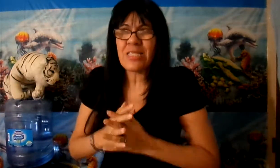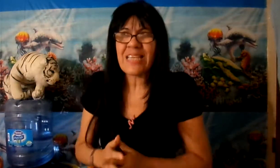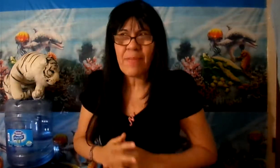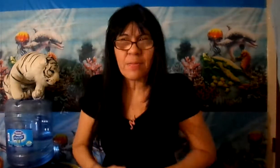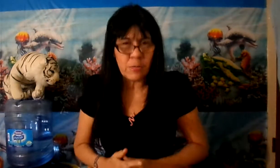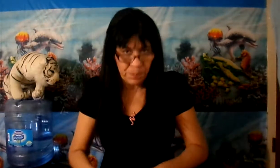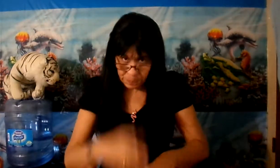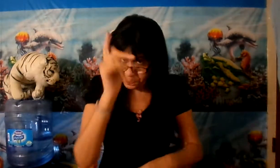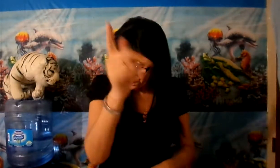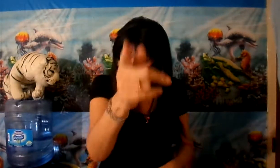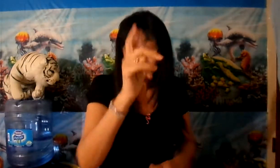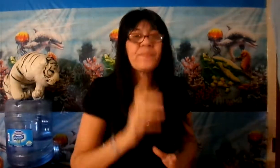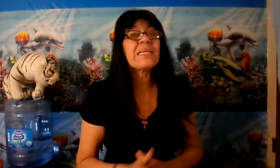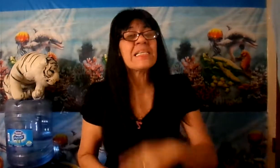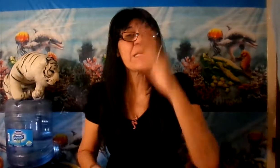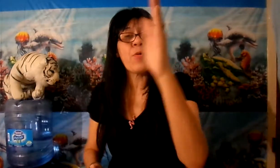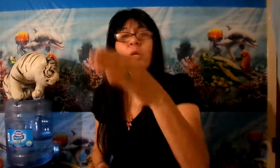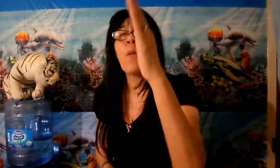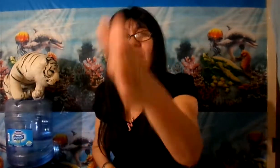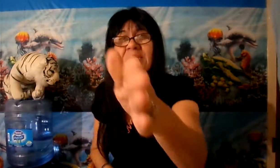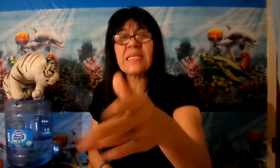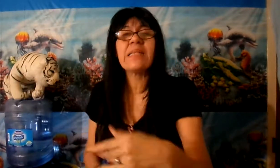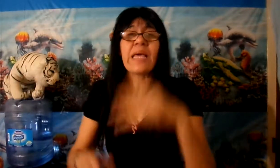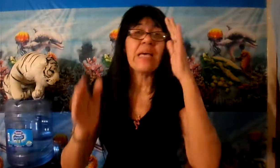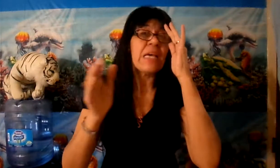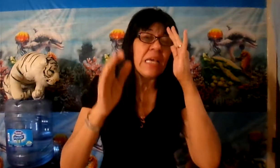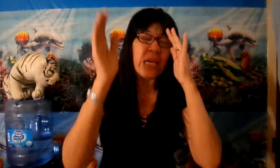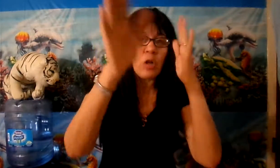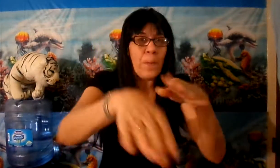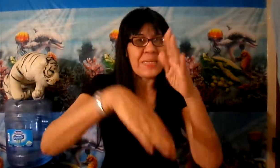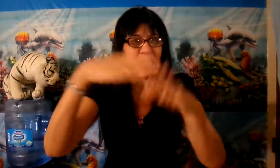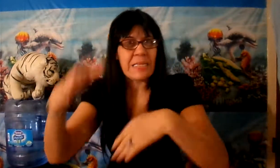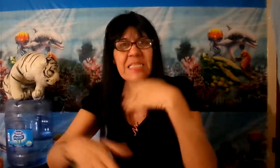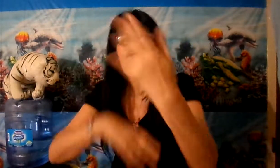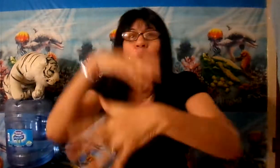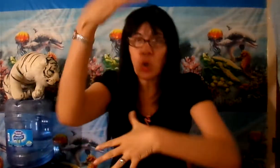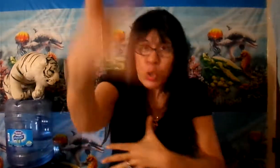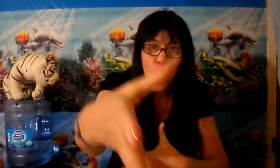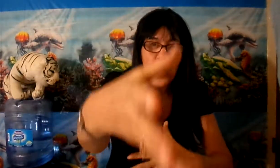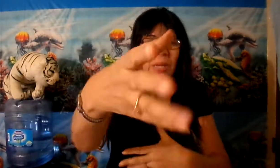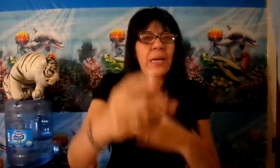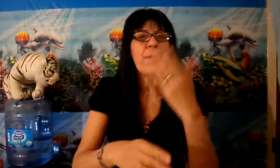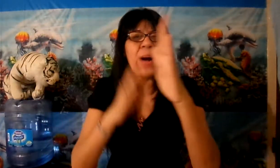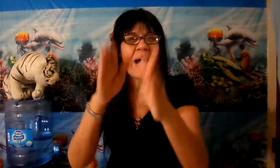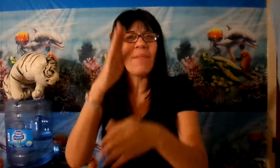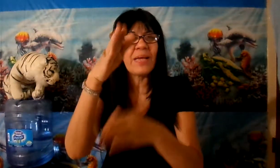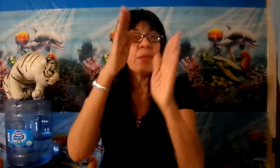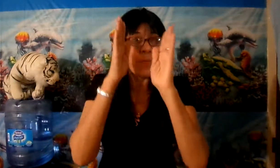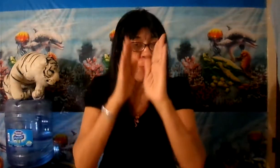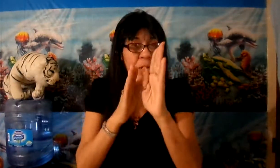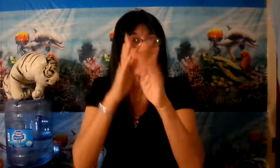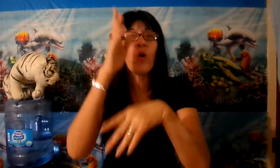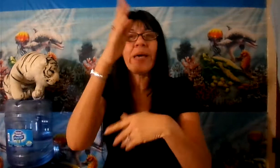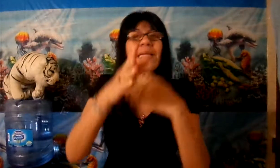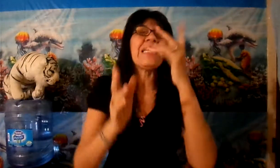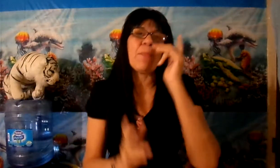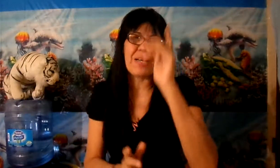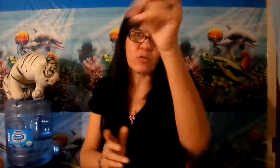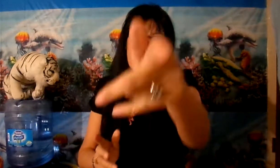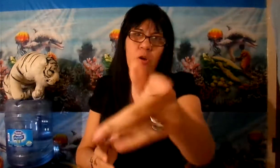sabemos que si ponemos presidente y los presidentes se corrompen, van a haber puesto ahí la mano de Dios